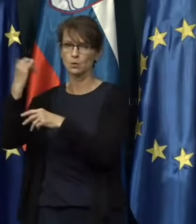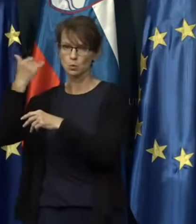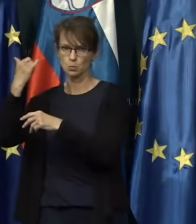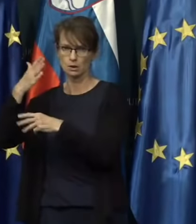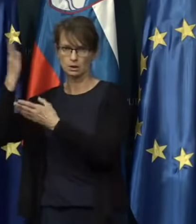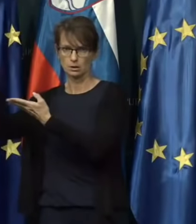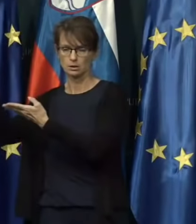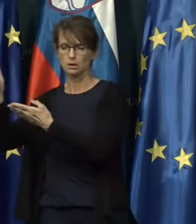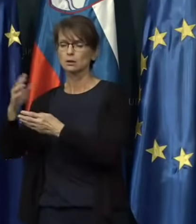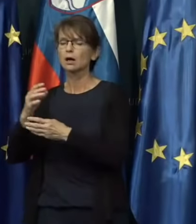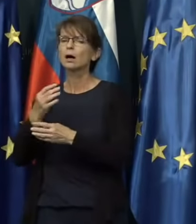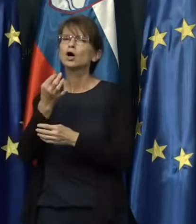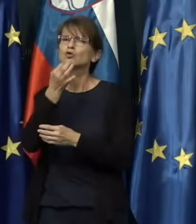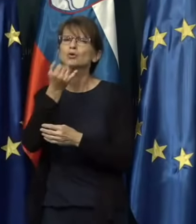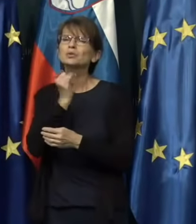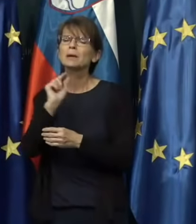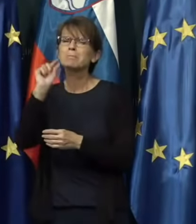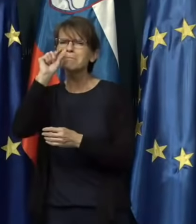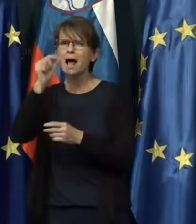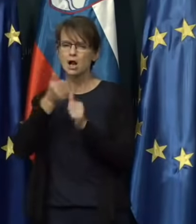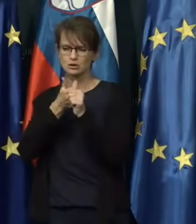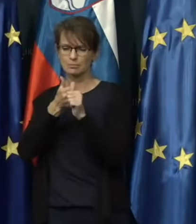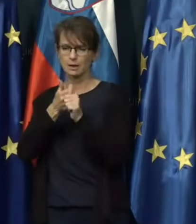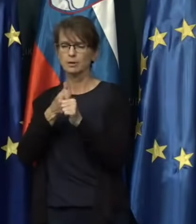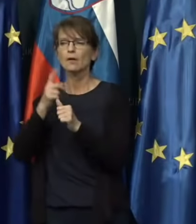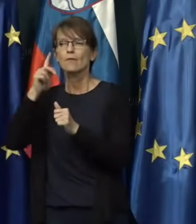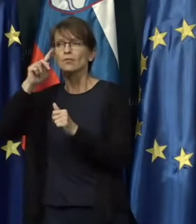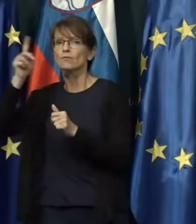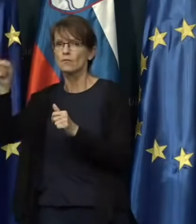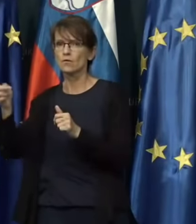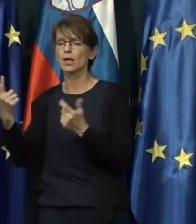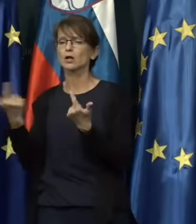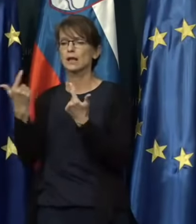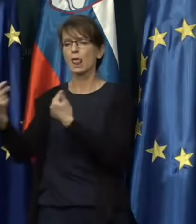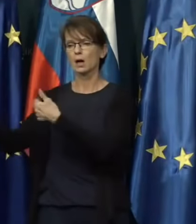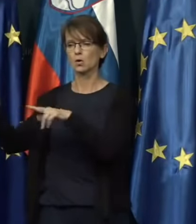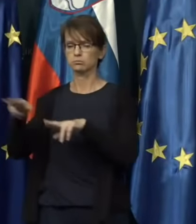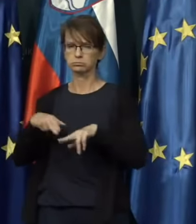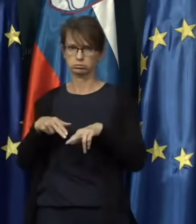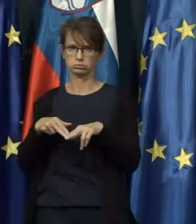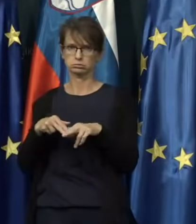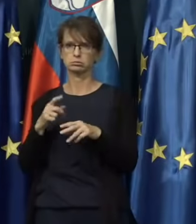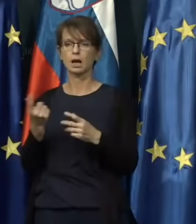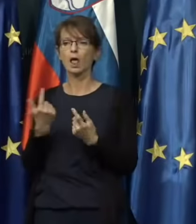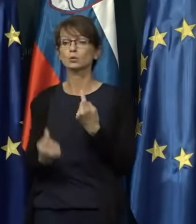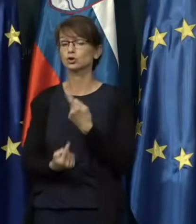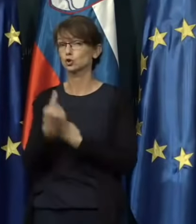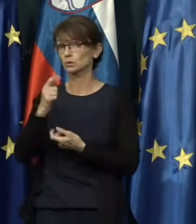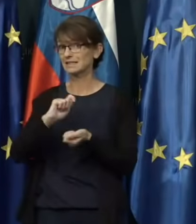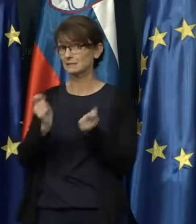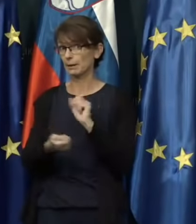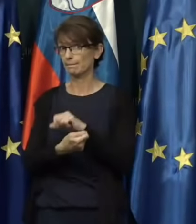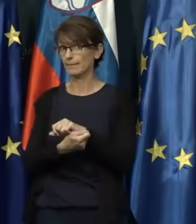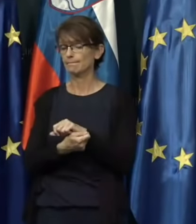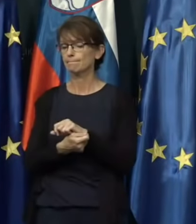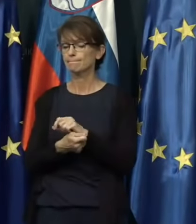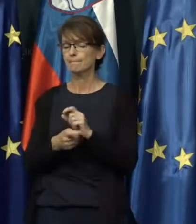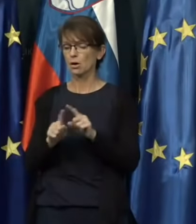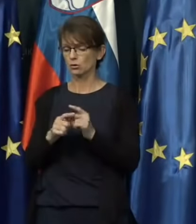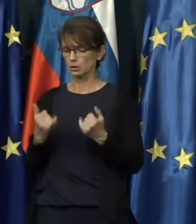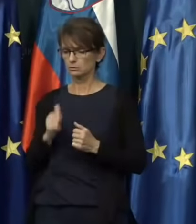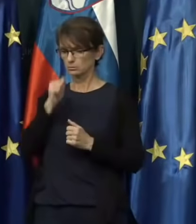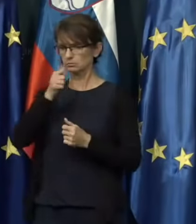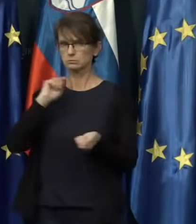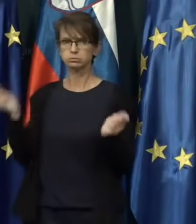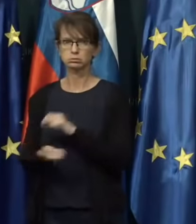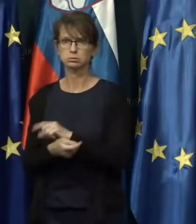če saj malo spremljajo, da vejo, da pač lahko pride do spremembe, ampak v nobenem primeru ne od danes na jutri,